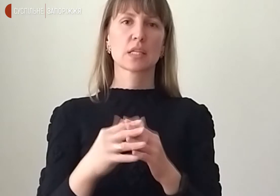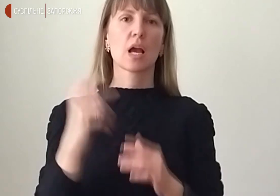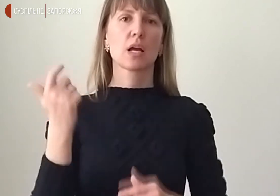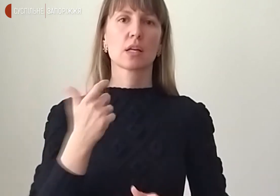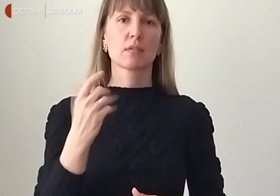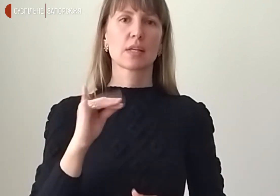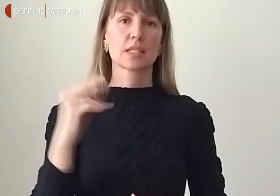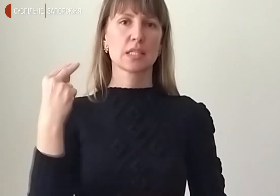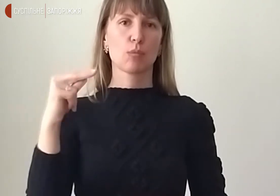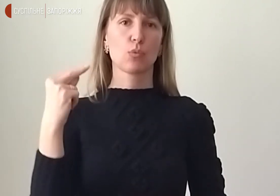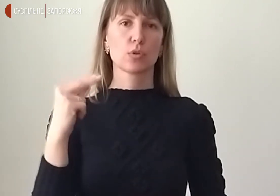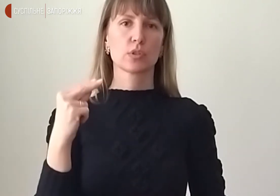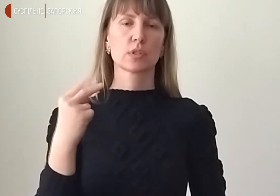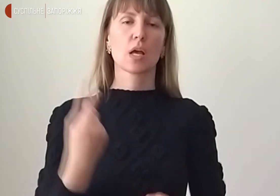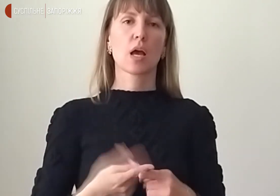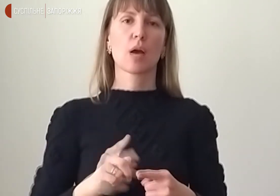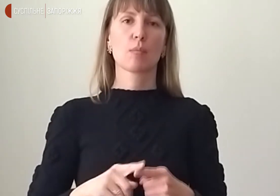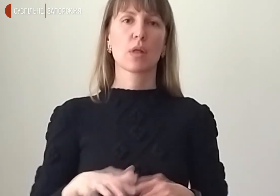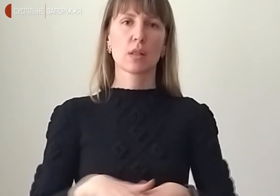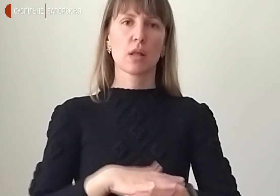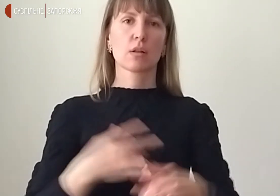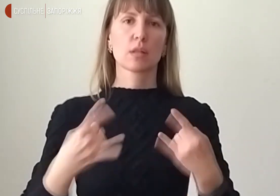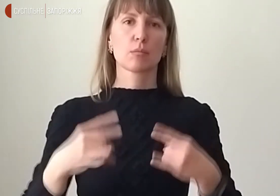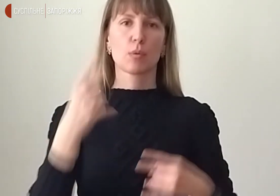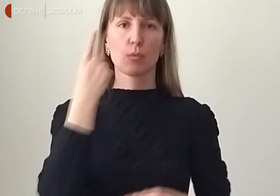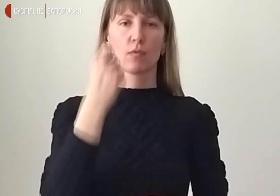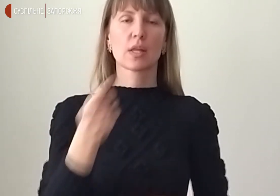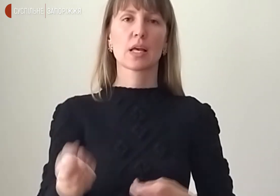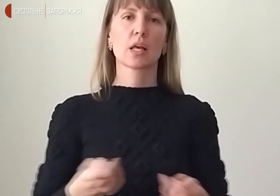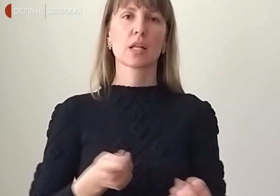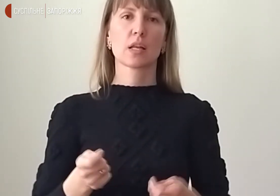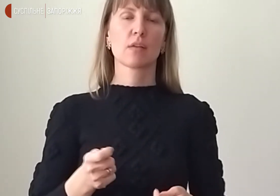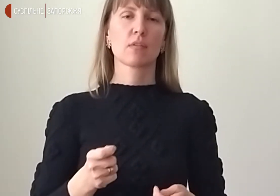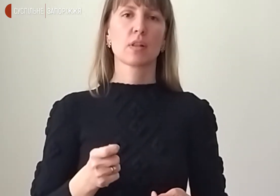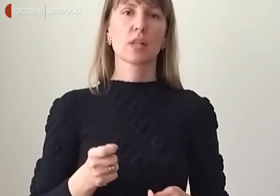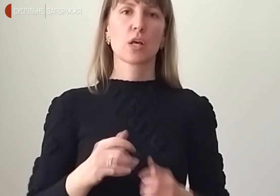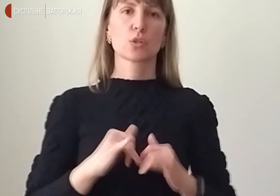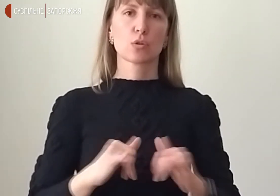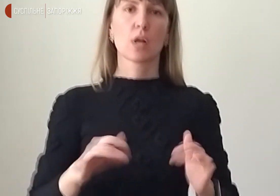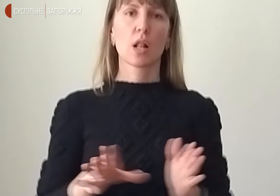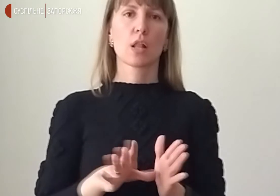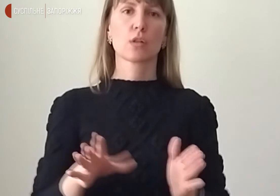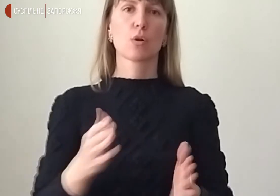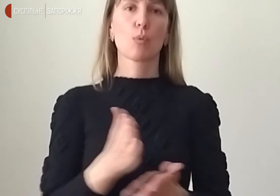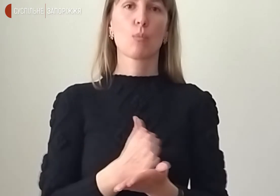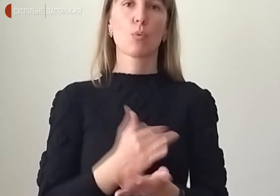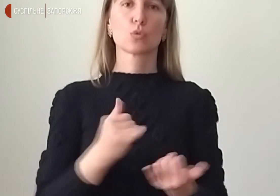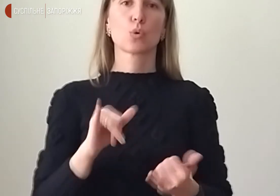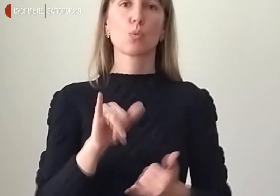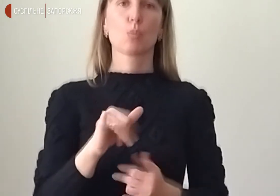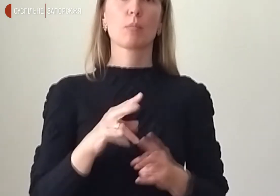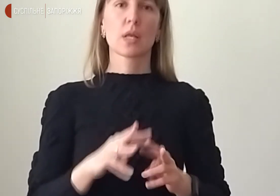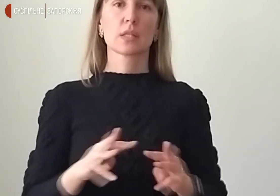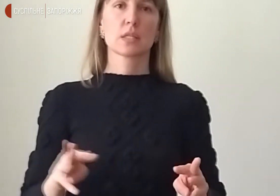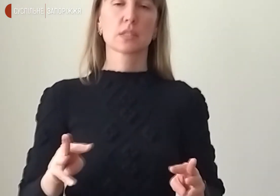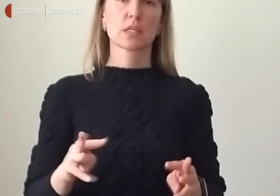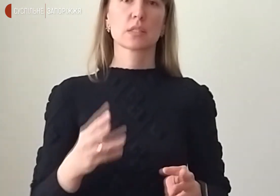Запорізькій. Про це Суспільному повідомив керівники з розвитку електронних послуг у Міністерстві цифрової трансформації